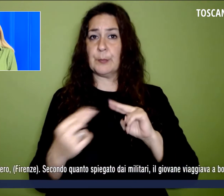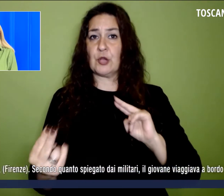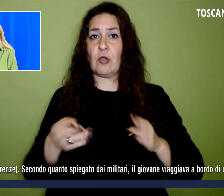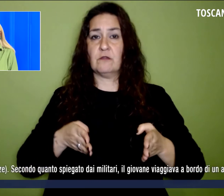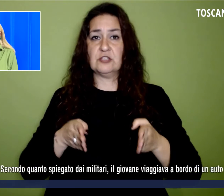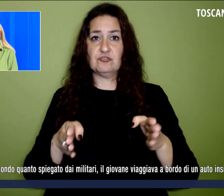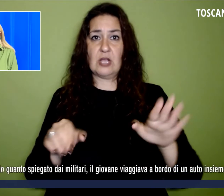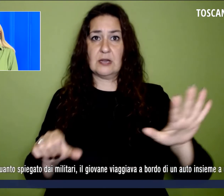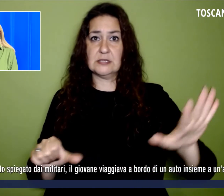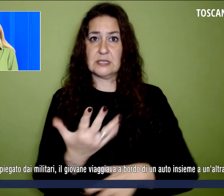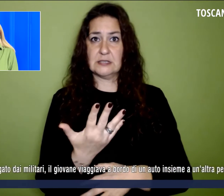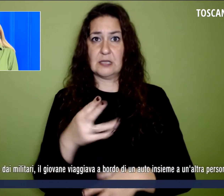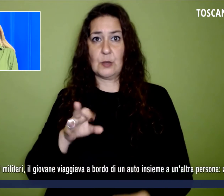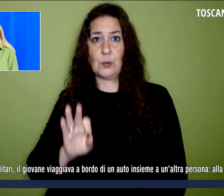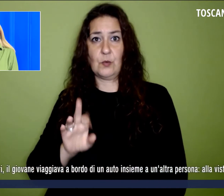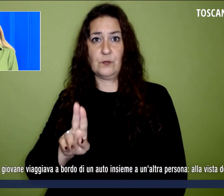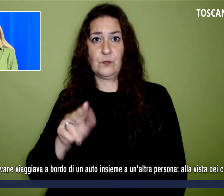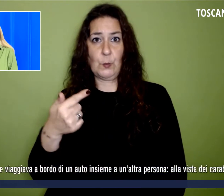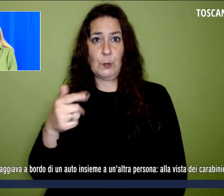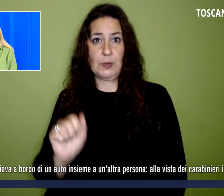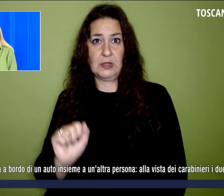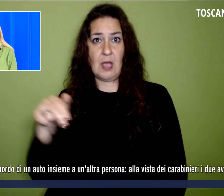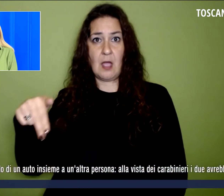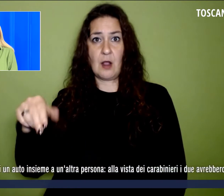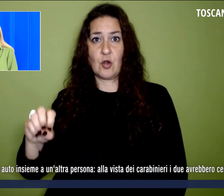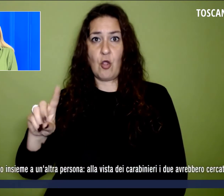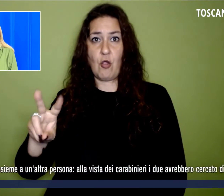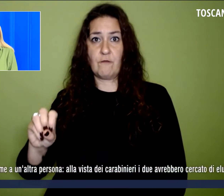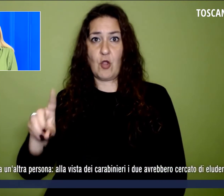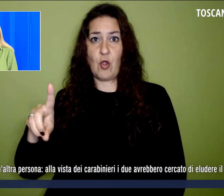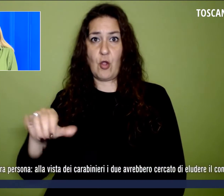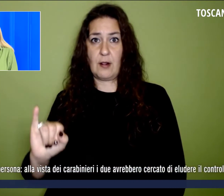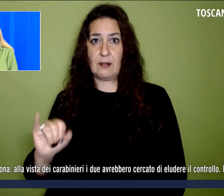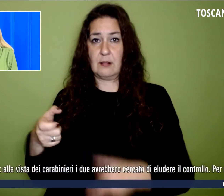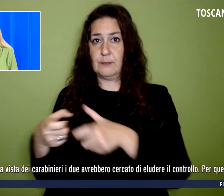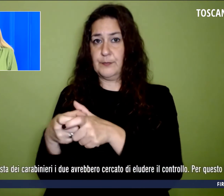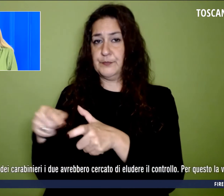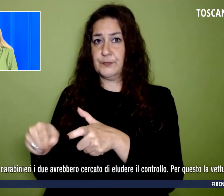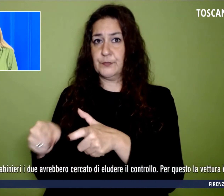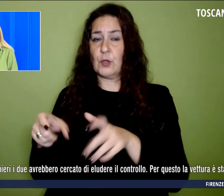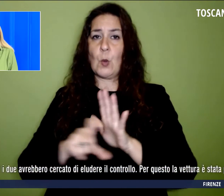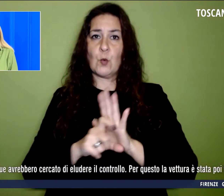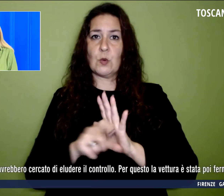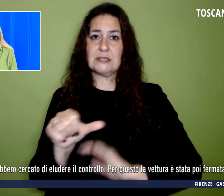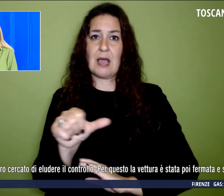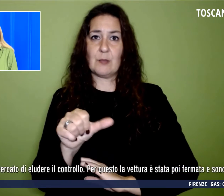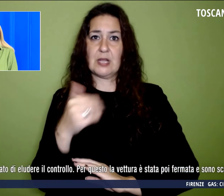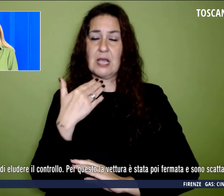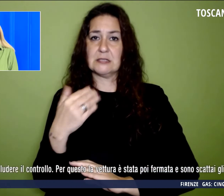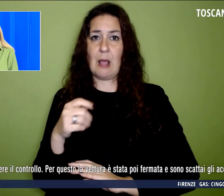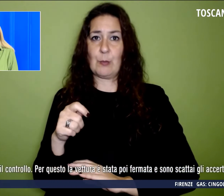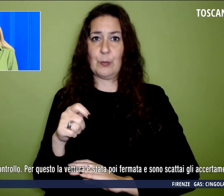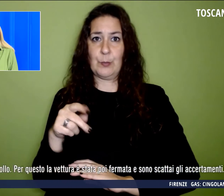Futa a Novoli frazione del comune di Scarperia e San Piero in provincia di Firenze.